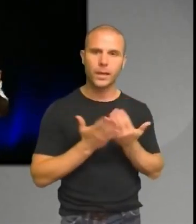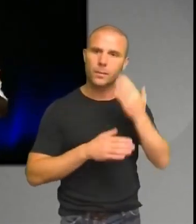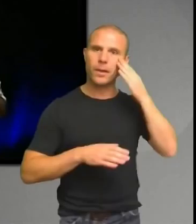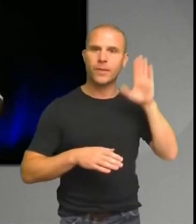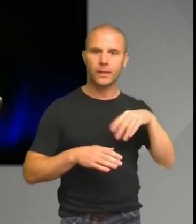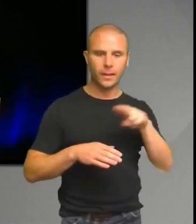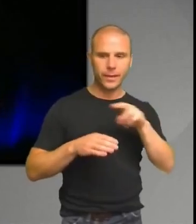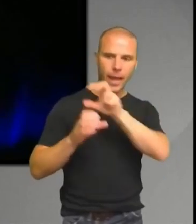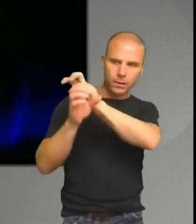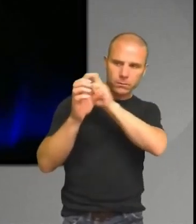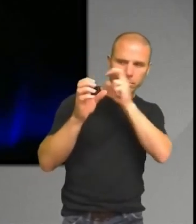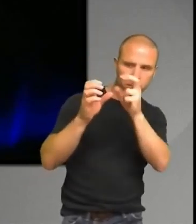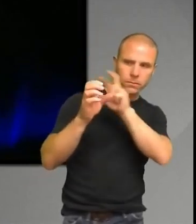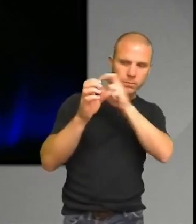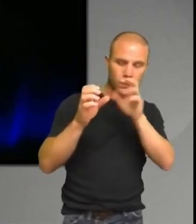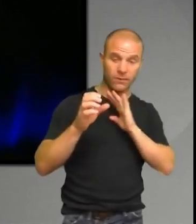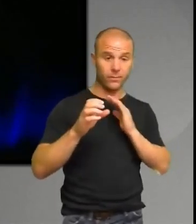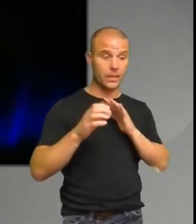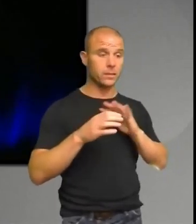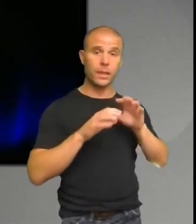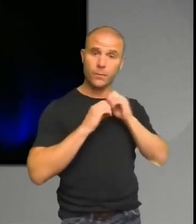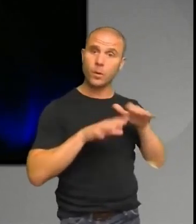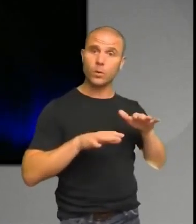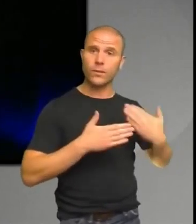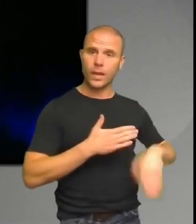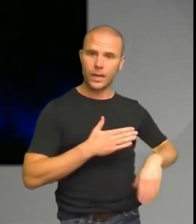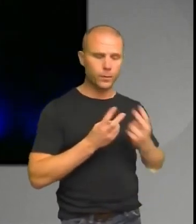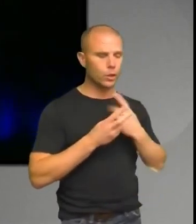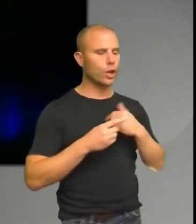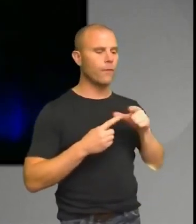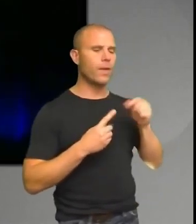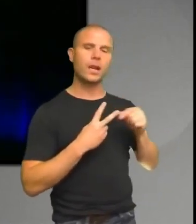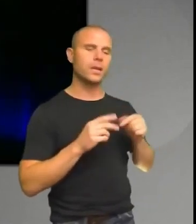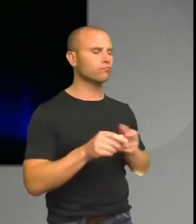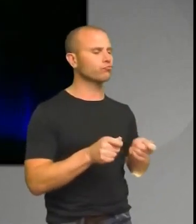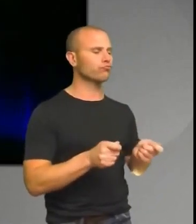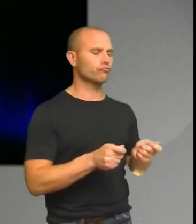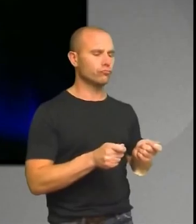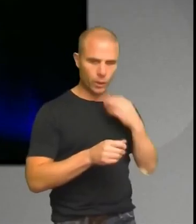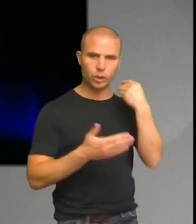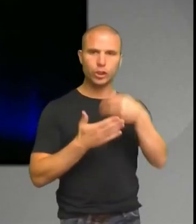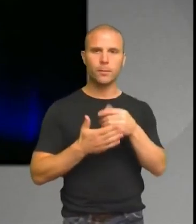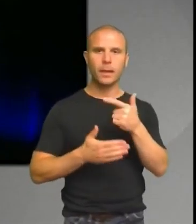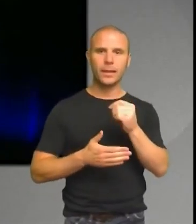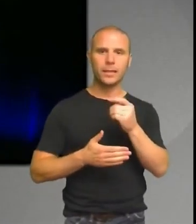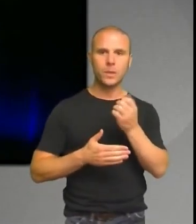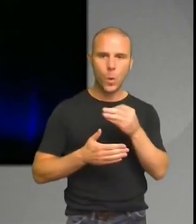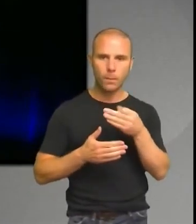vet också när man ser sin stjärna. Så bara välja objekt och skaffa teleskop och teleskop och kamera. Det hade jag genom min skola.